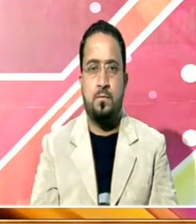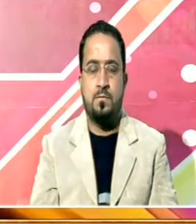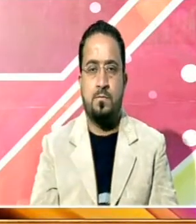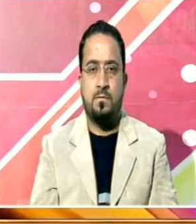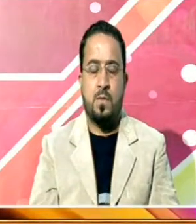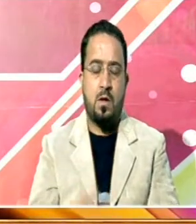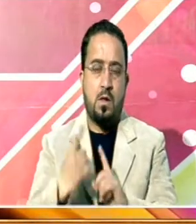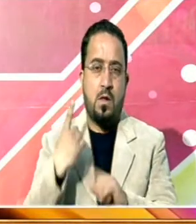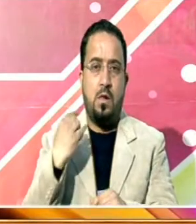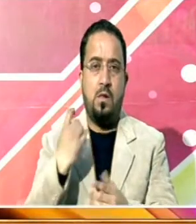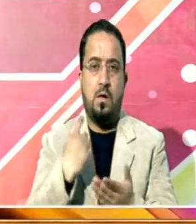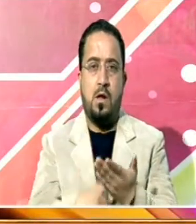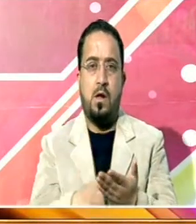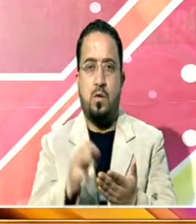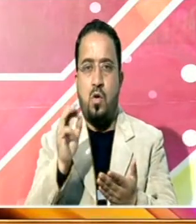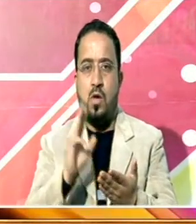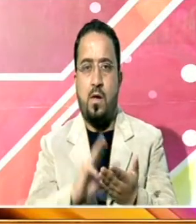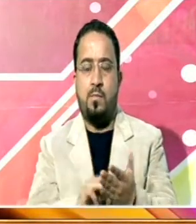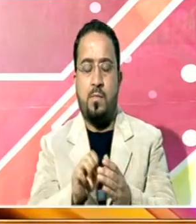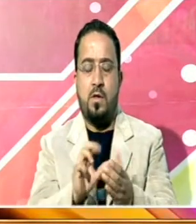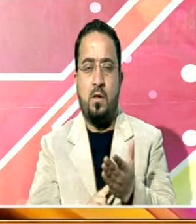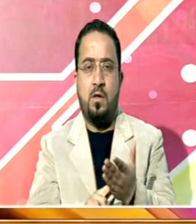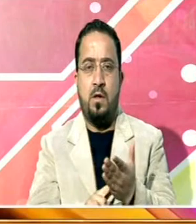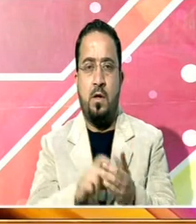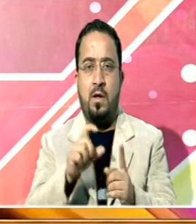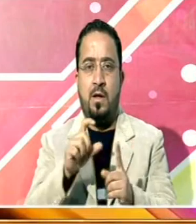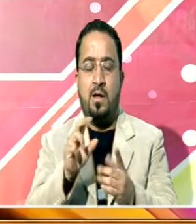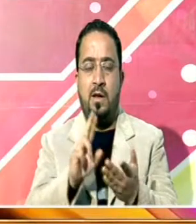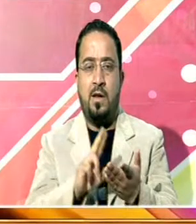کلدات رومانیا سے نئی دلی پہنچ گئی